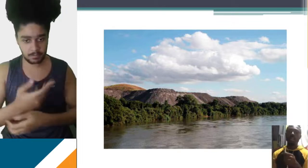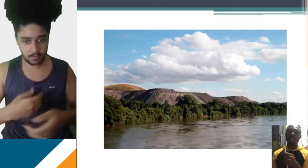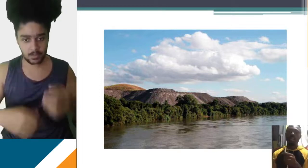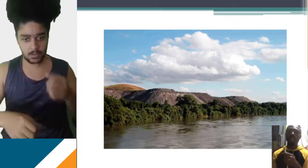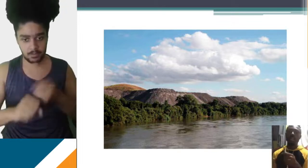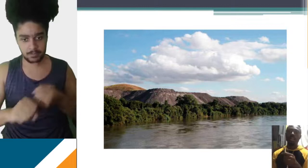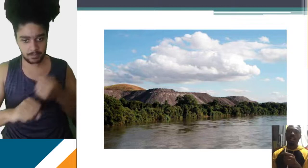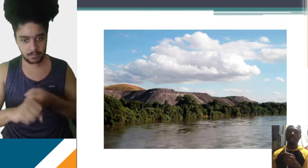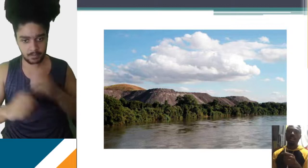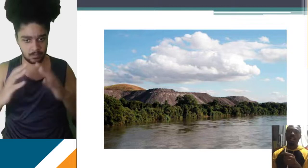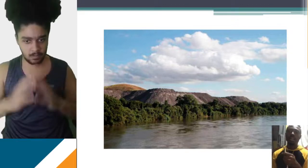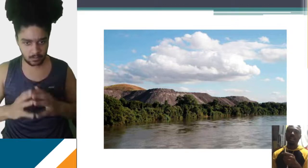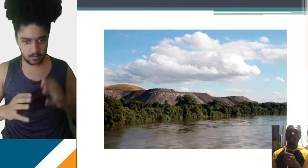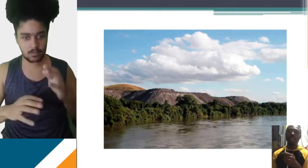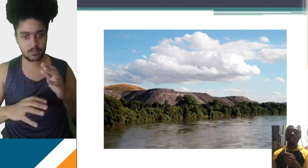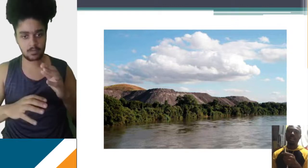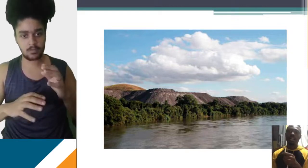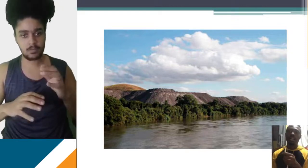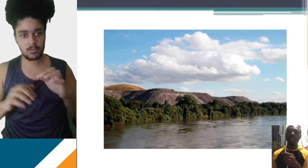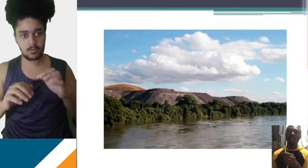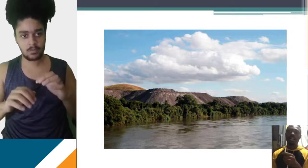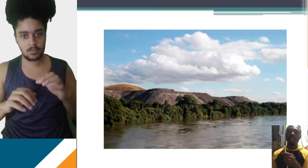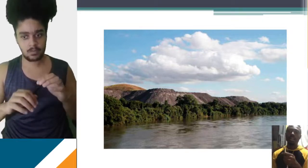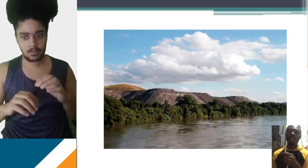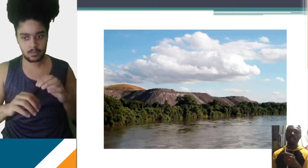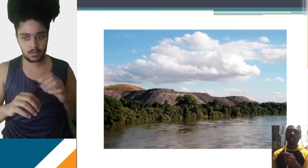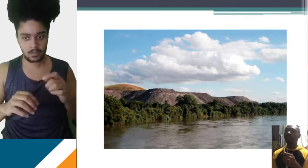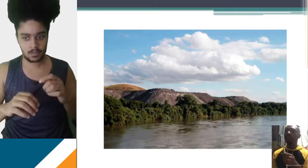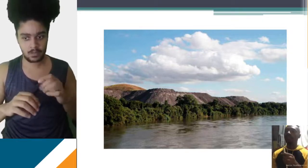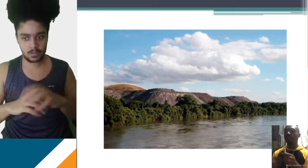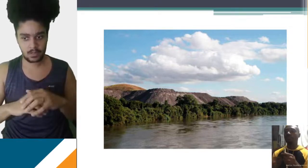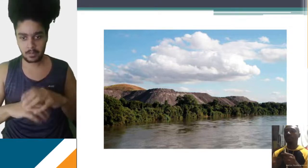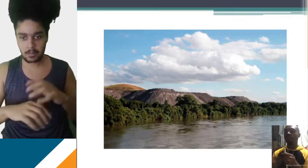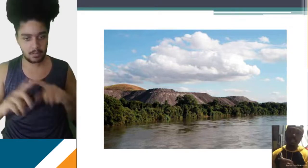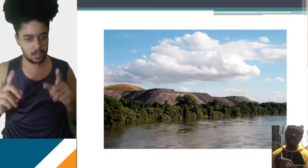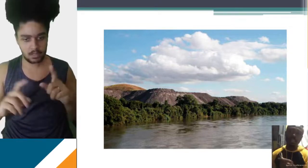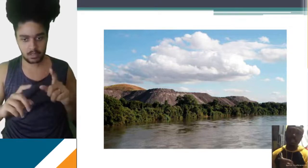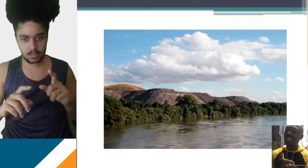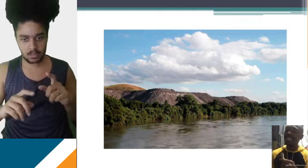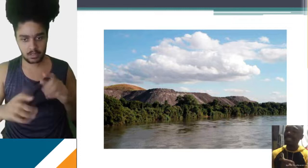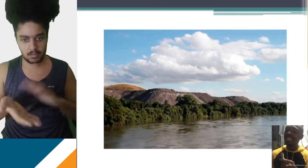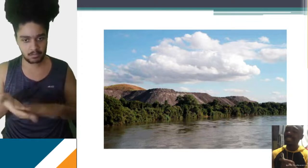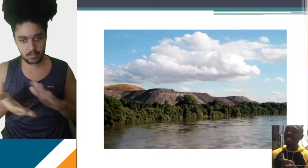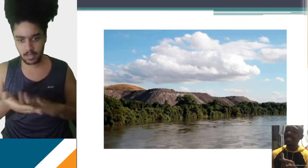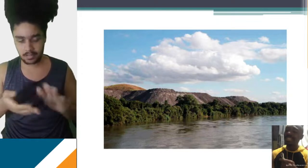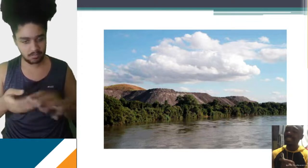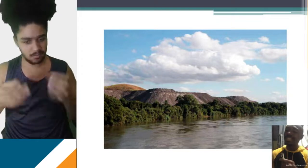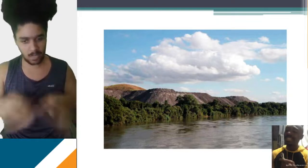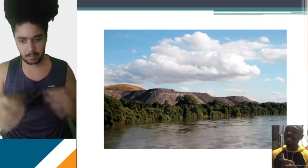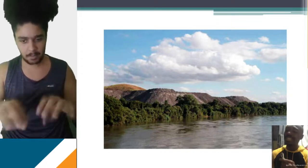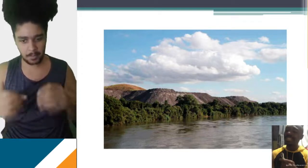recursos naturais para a construção de moradias, de estádios, de um monte de coisa, e que a gente ficou de legado, foram somente gastos e